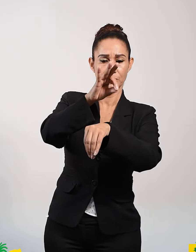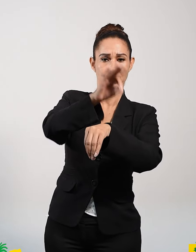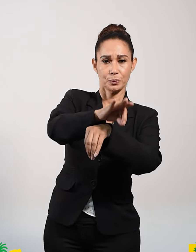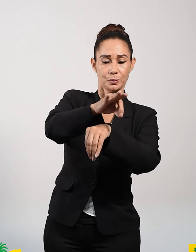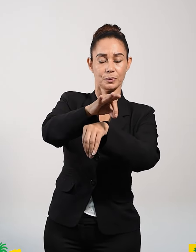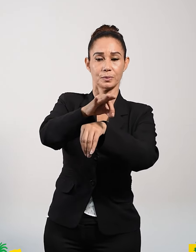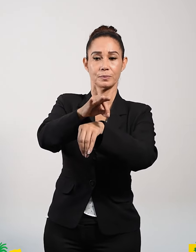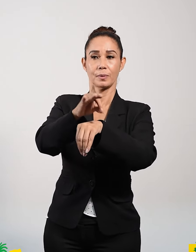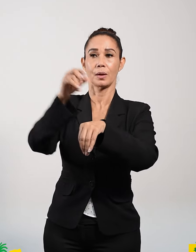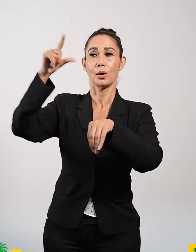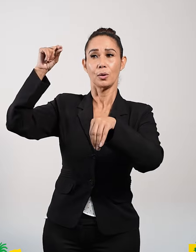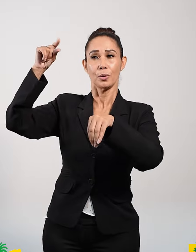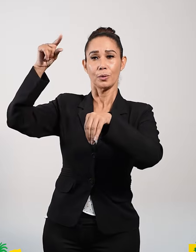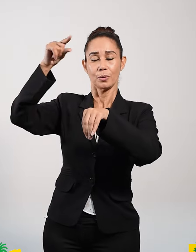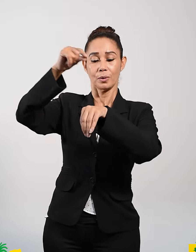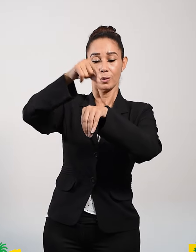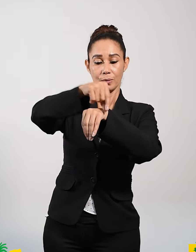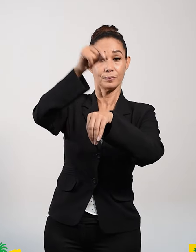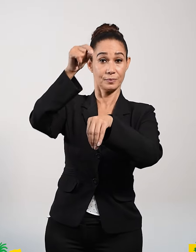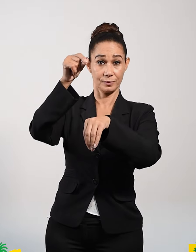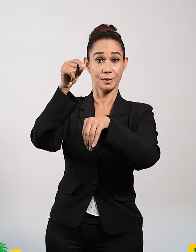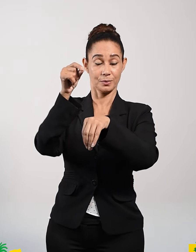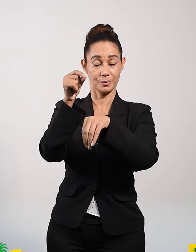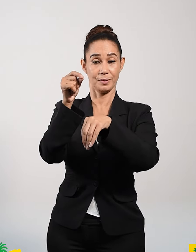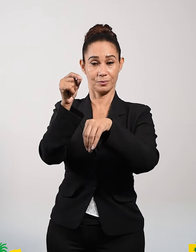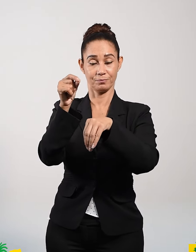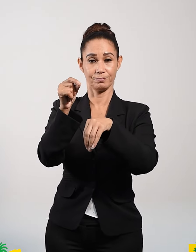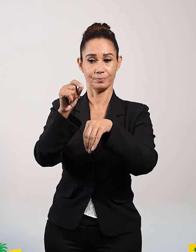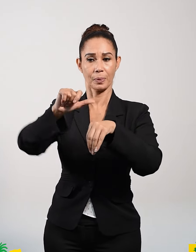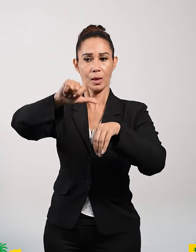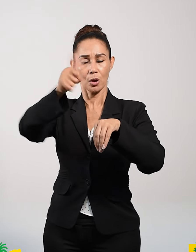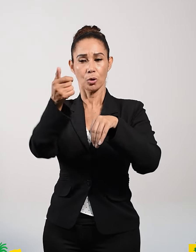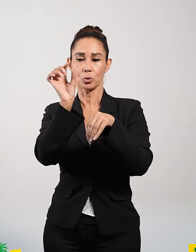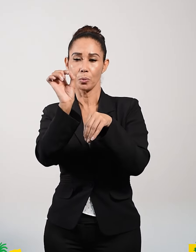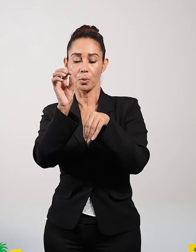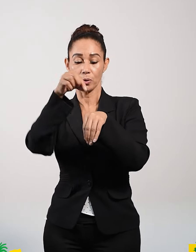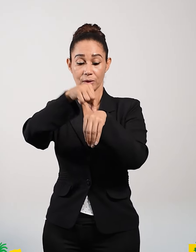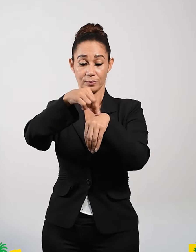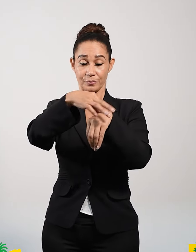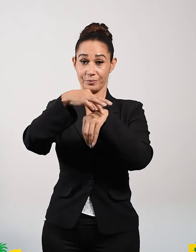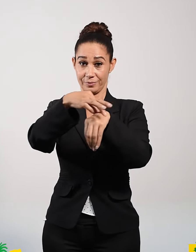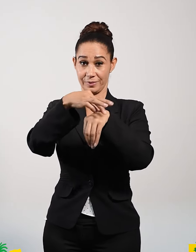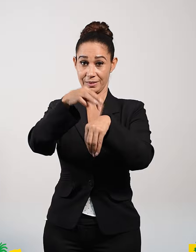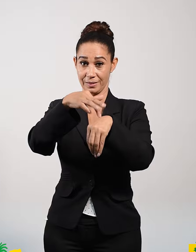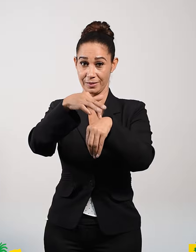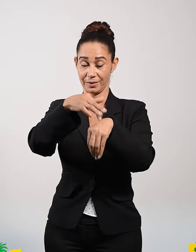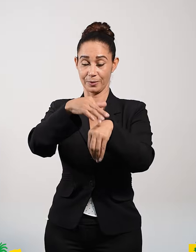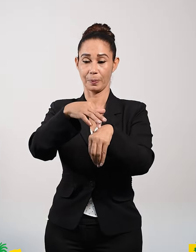Vinieron los pájaros y se lo comieron. Otro poco cayó en terreno pedregoso, donde apenas